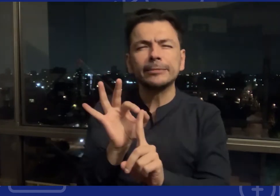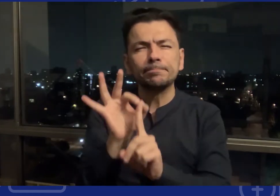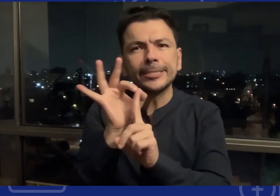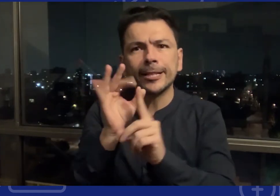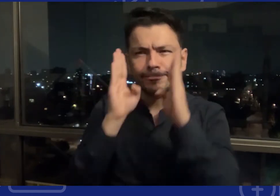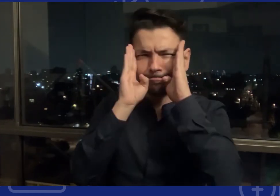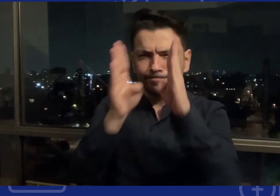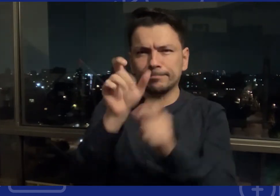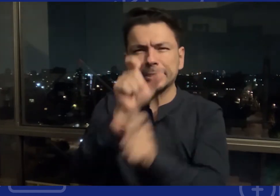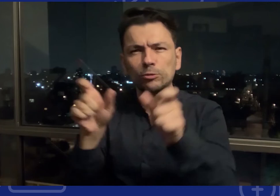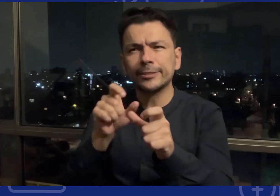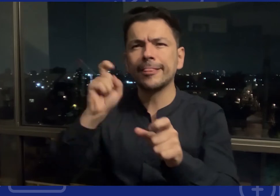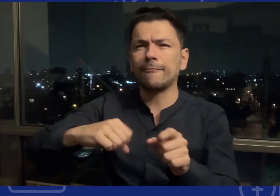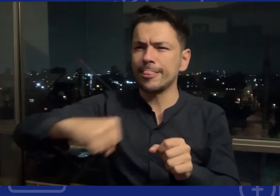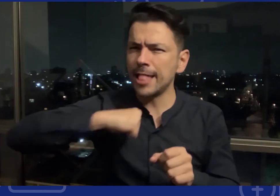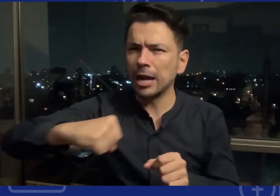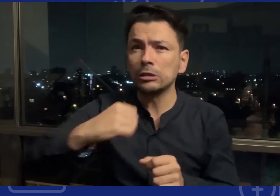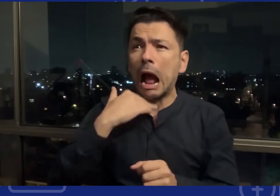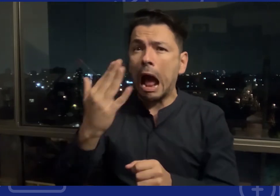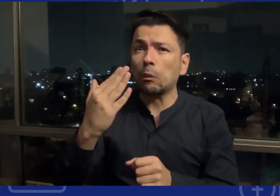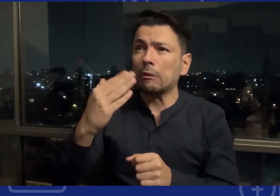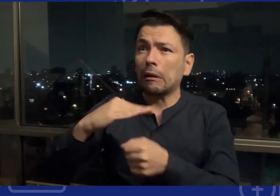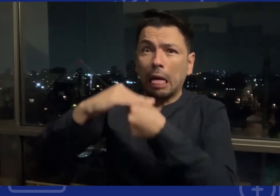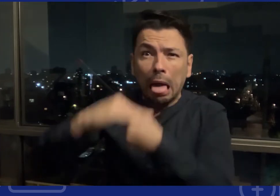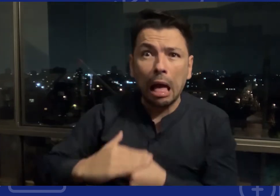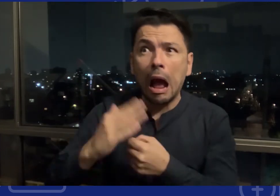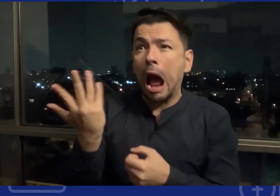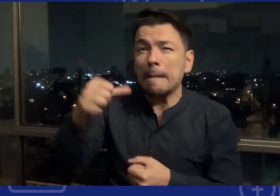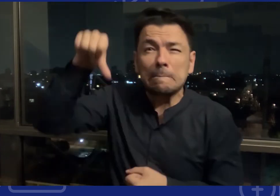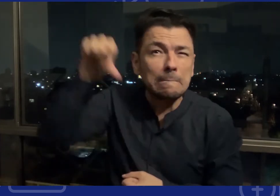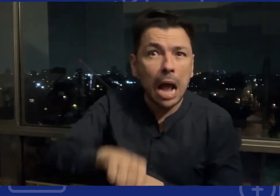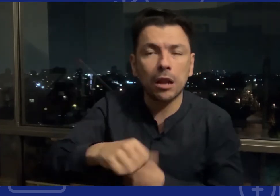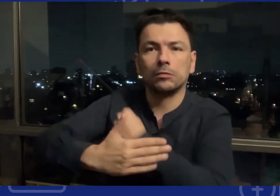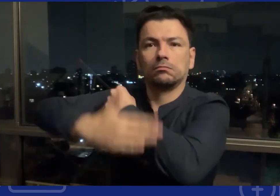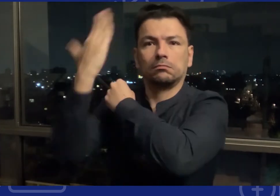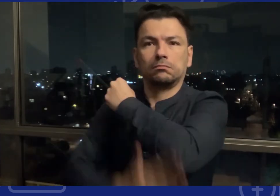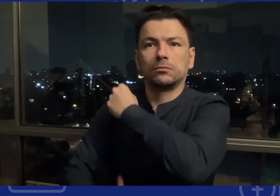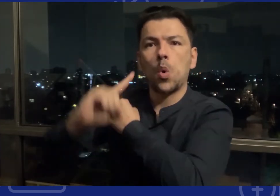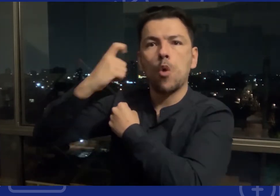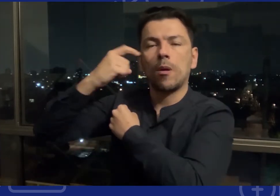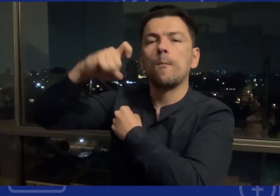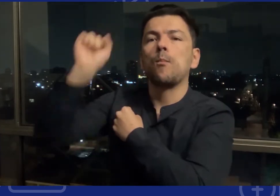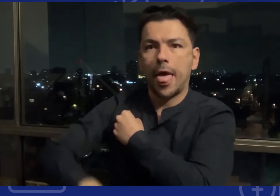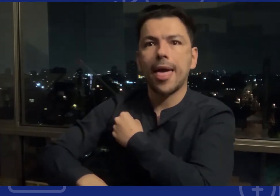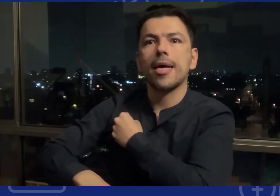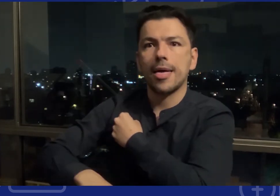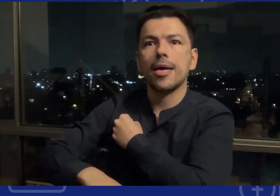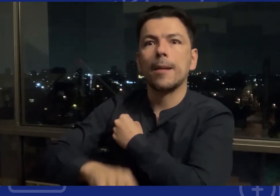también hay un protocolo facultativo que permite la evaluación de estos procesos si se tiene este protocolo